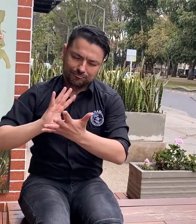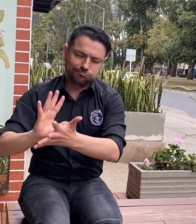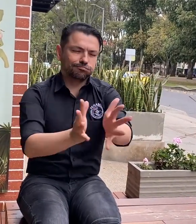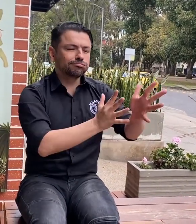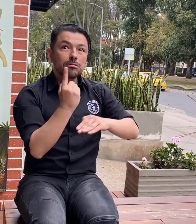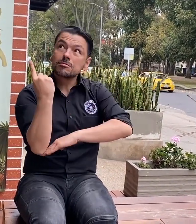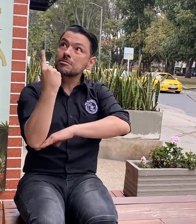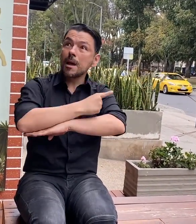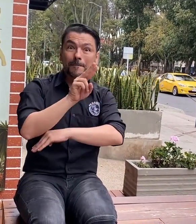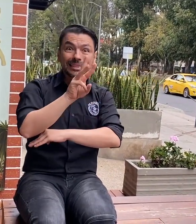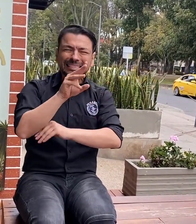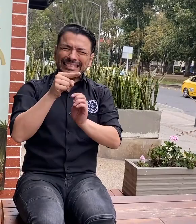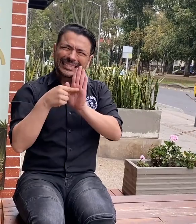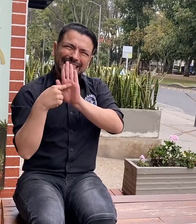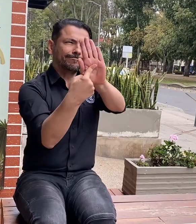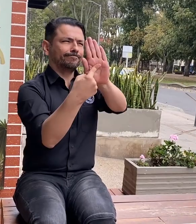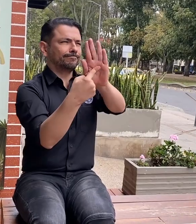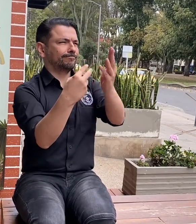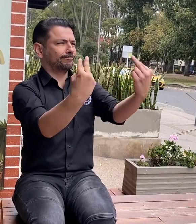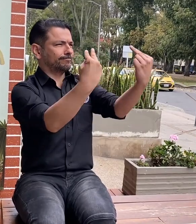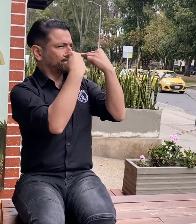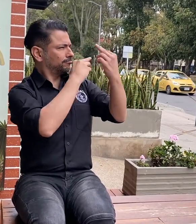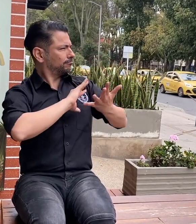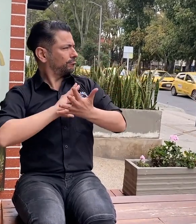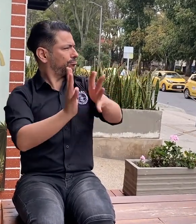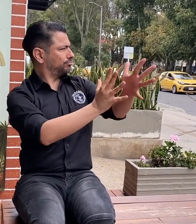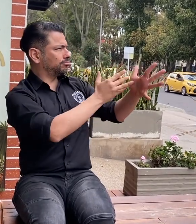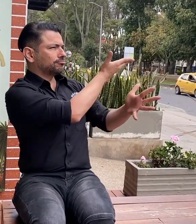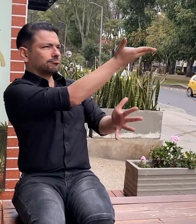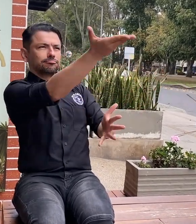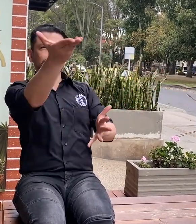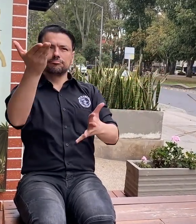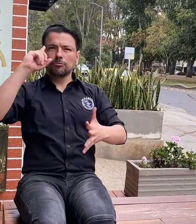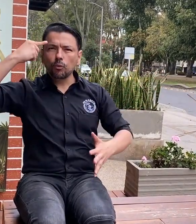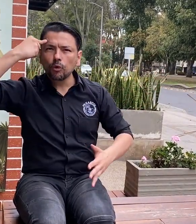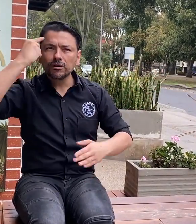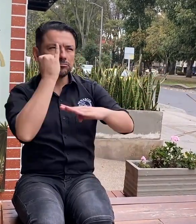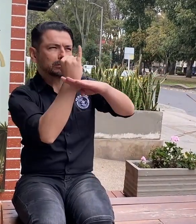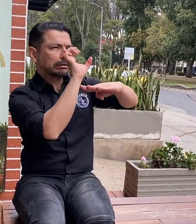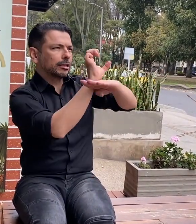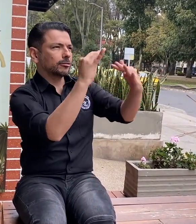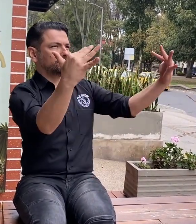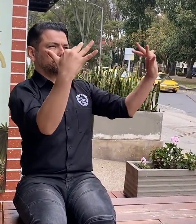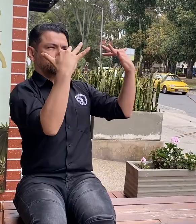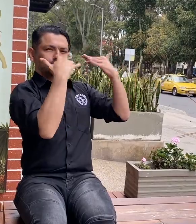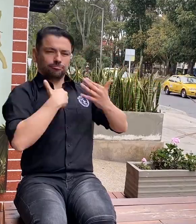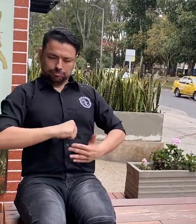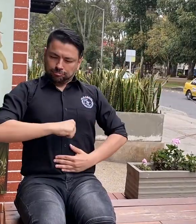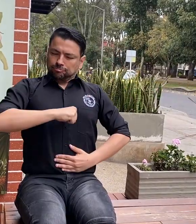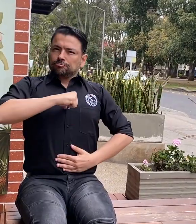nos llena de orgullo. Este día es de gran relevancia, ya que permite al gobierno, instituciones y entidades ver cómo lucimos